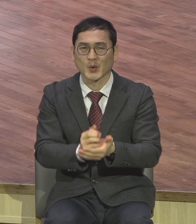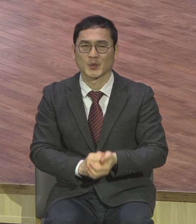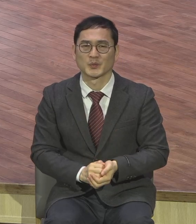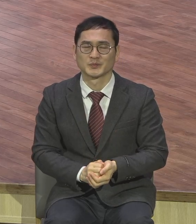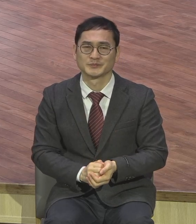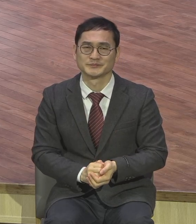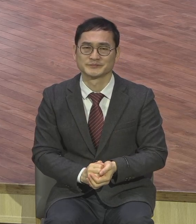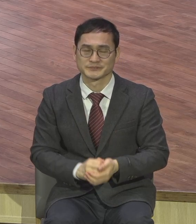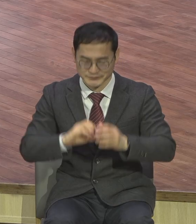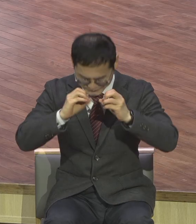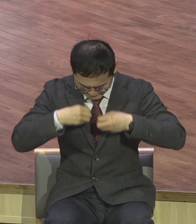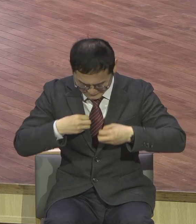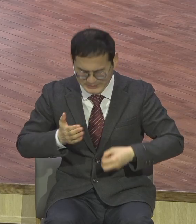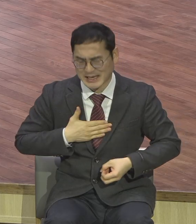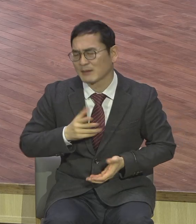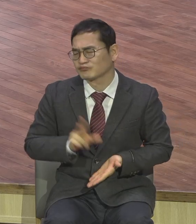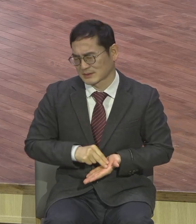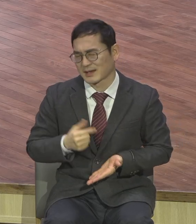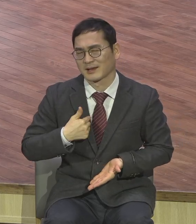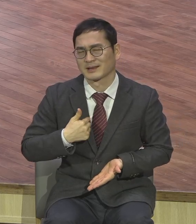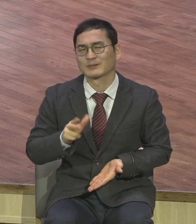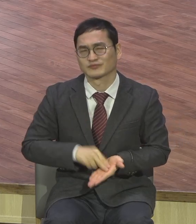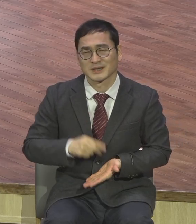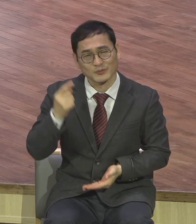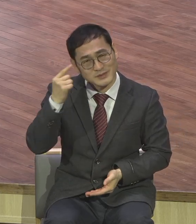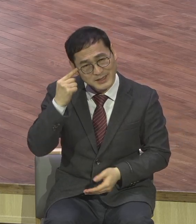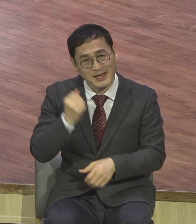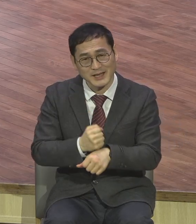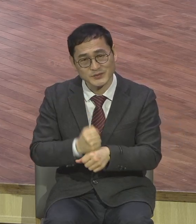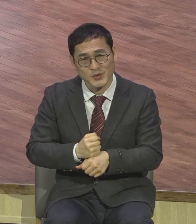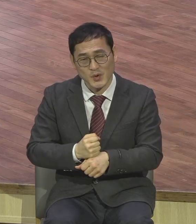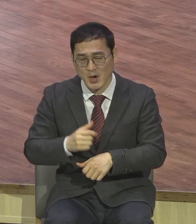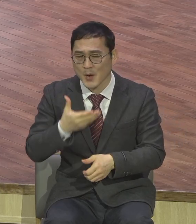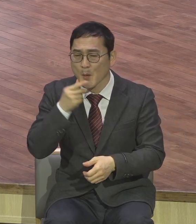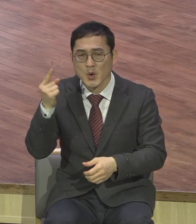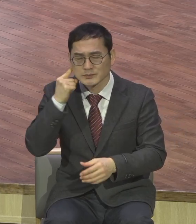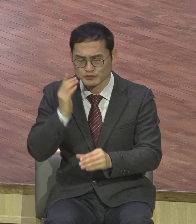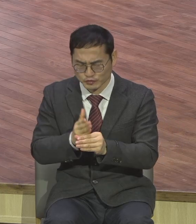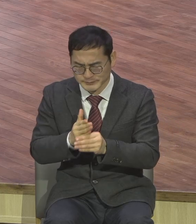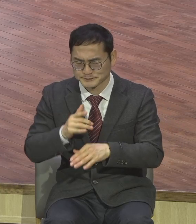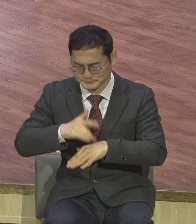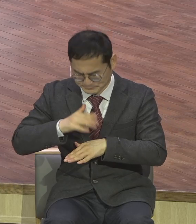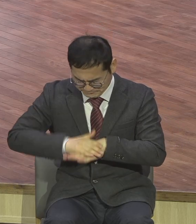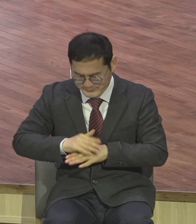체질이 보금체질이 되어야 조사사 보금체질이 되면 영육관이다 순서에요 순서